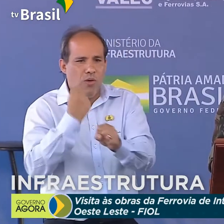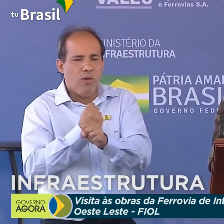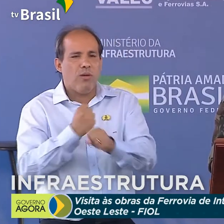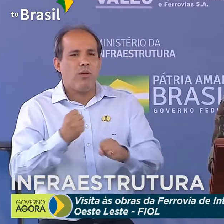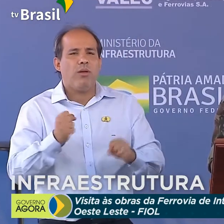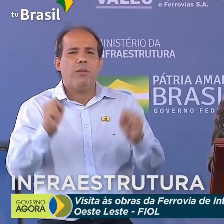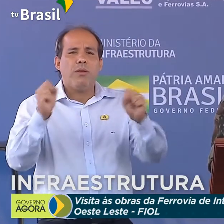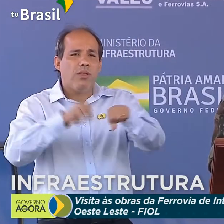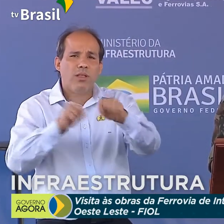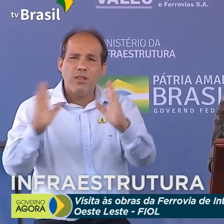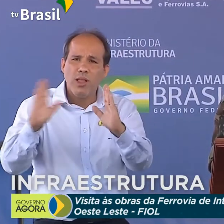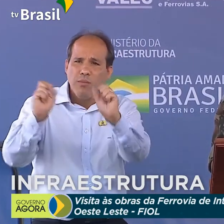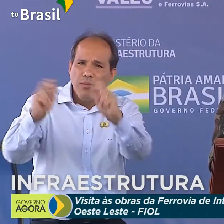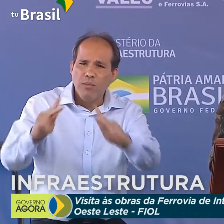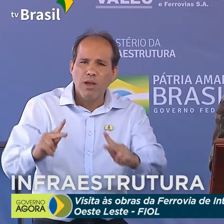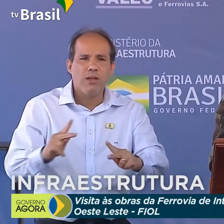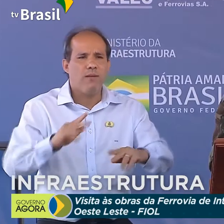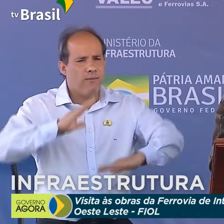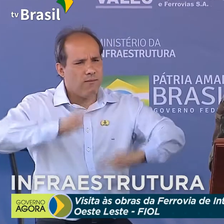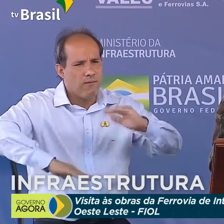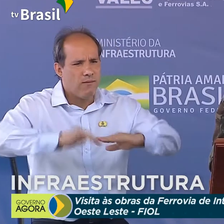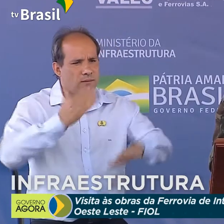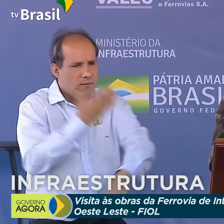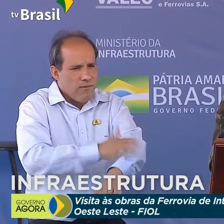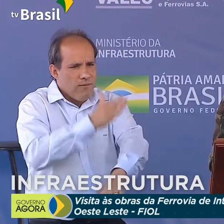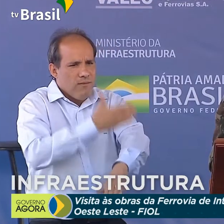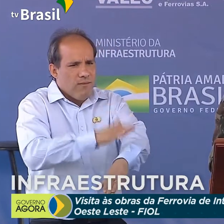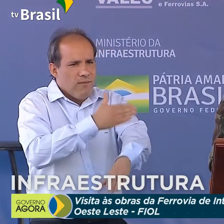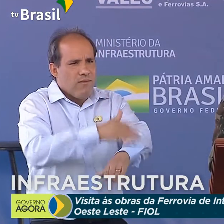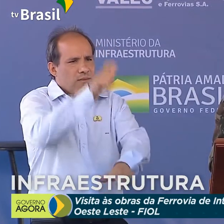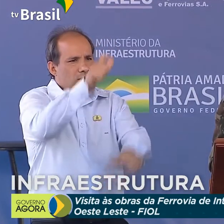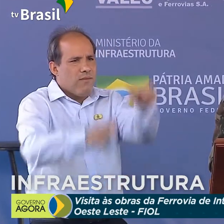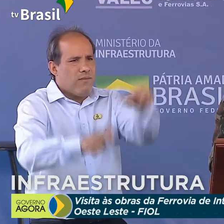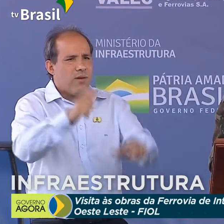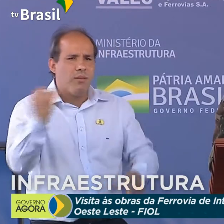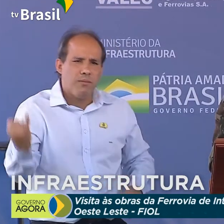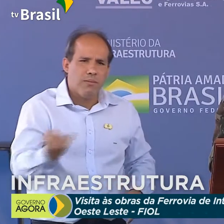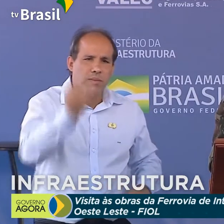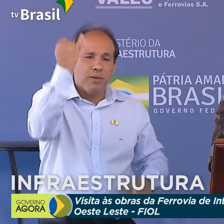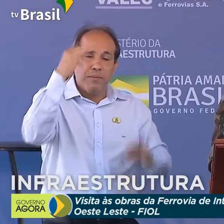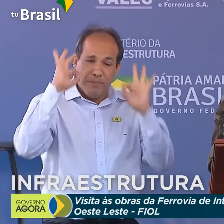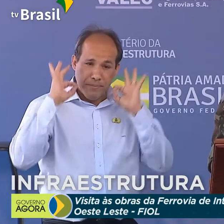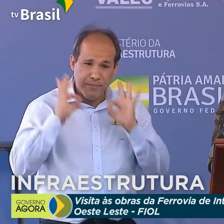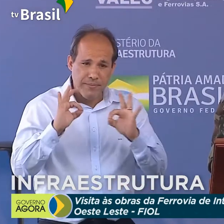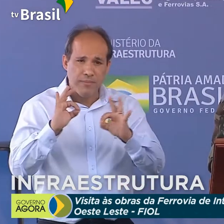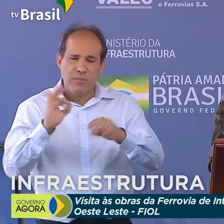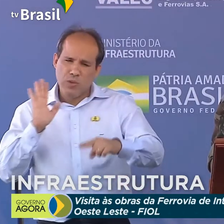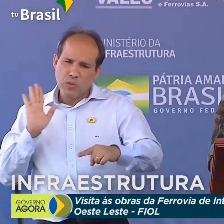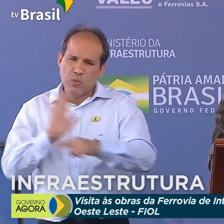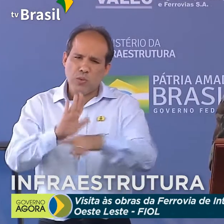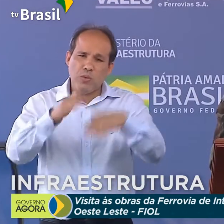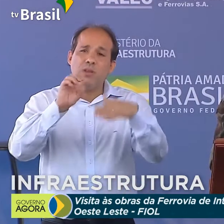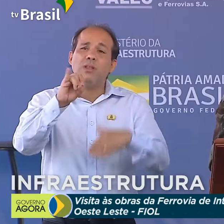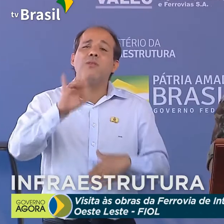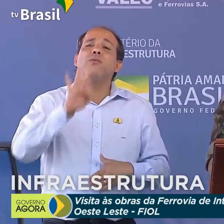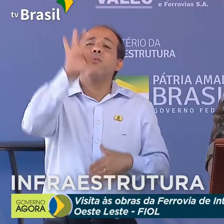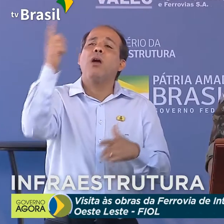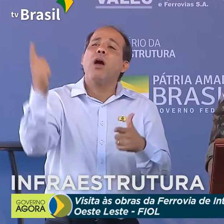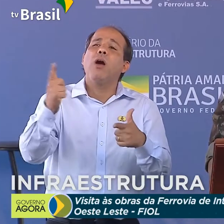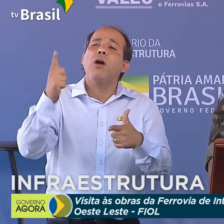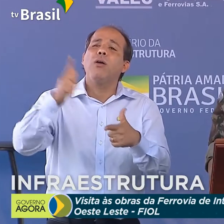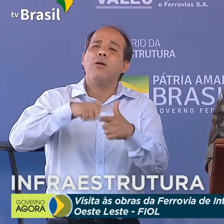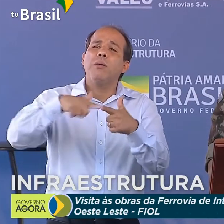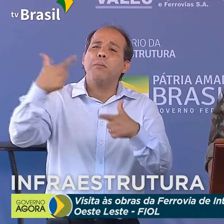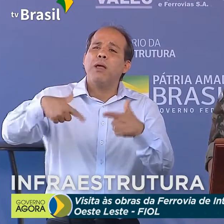em tempo de paz o adestramento tão necessário para o eventual emprego real, em caso de conflito armado.